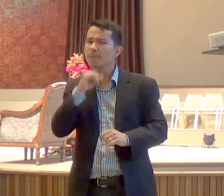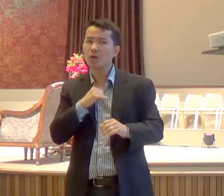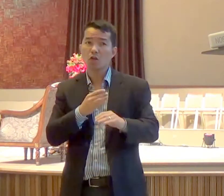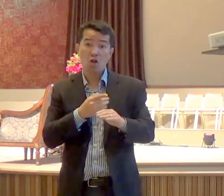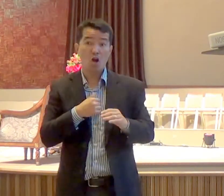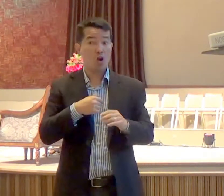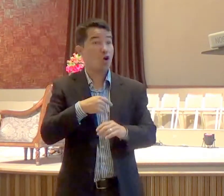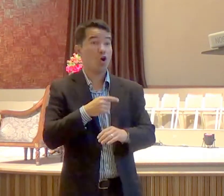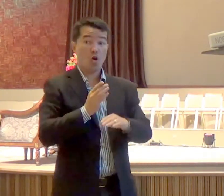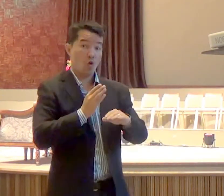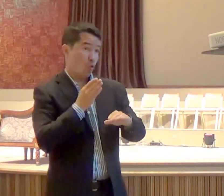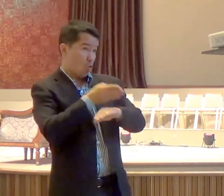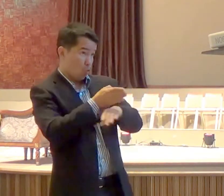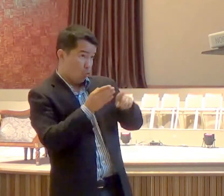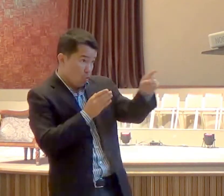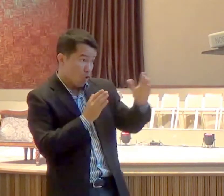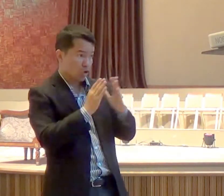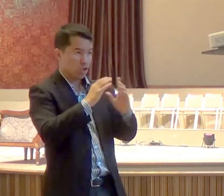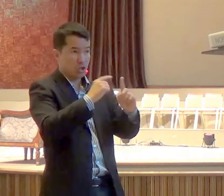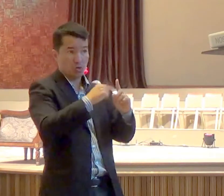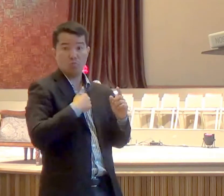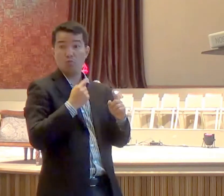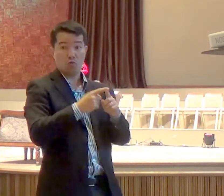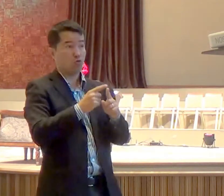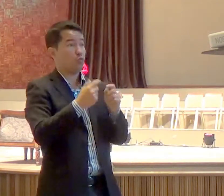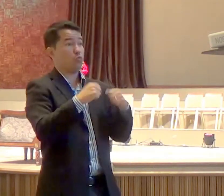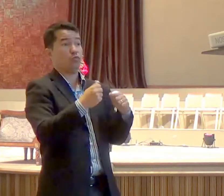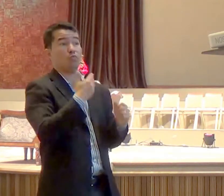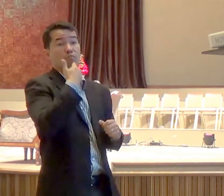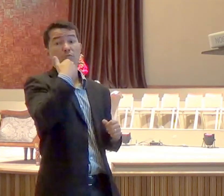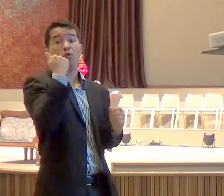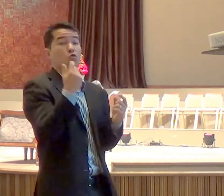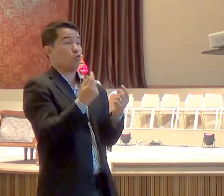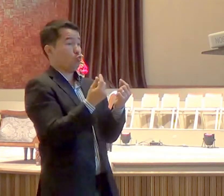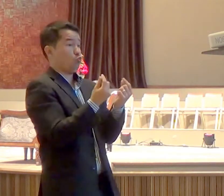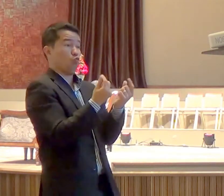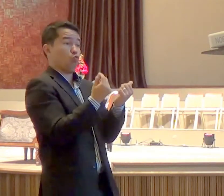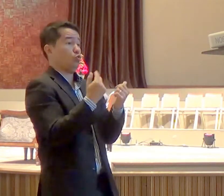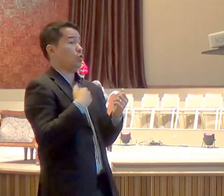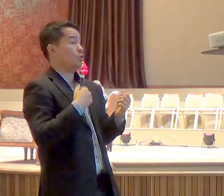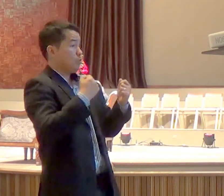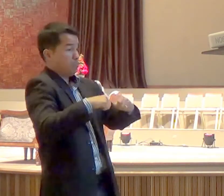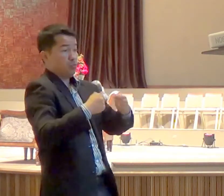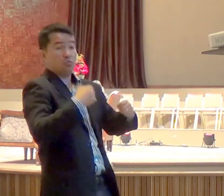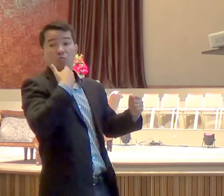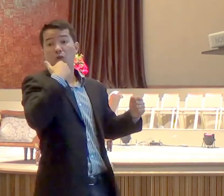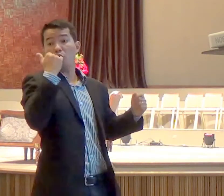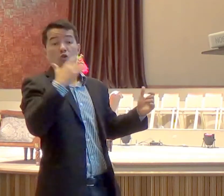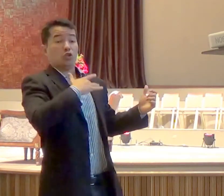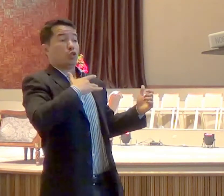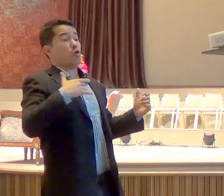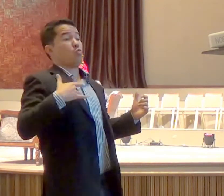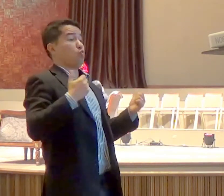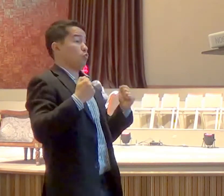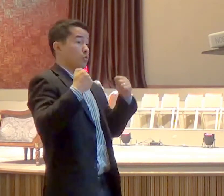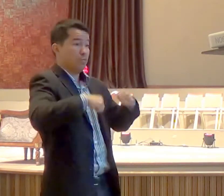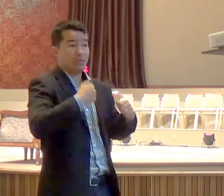tipo de melhoria, melhor condição financeira, melhor vidas, melhor saúde, melhor relacionamento, etc,